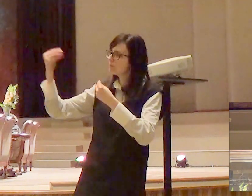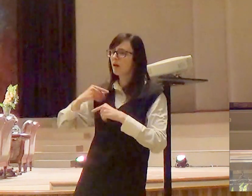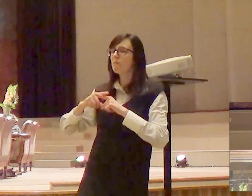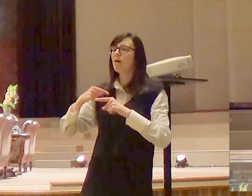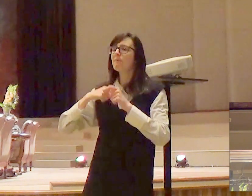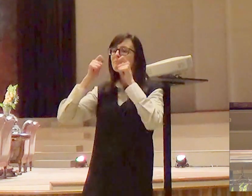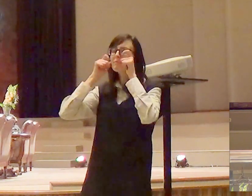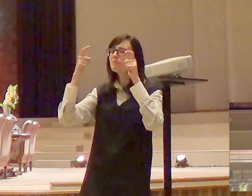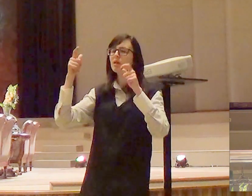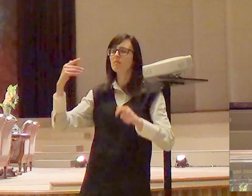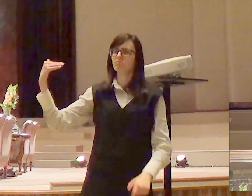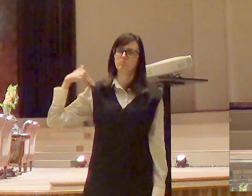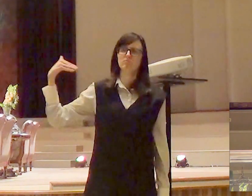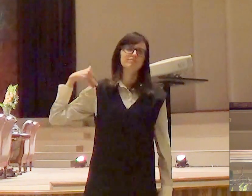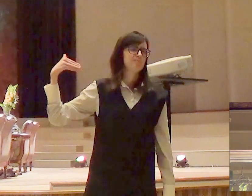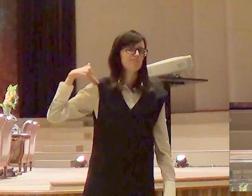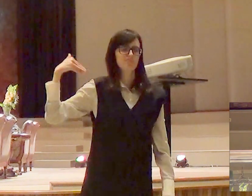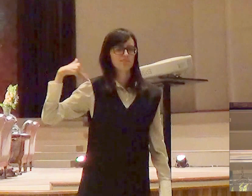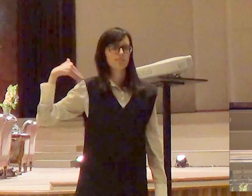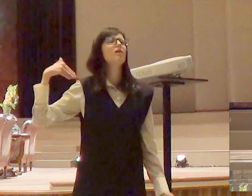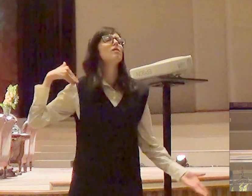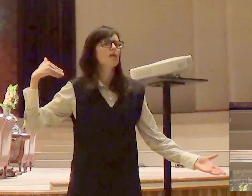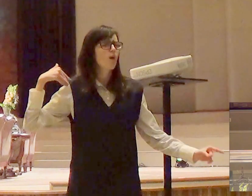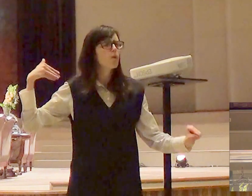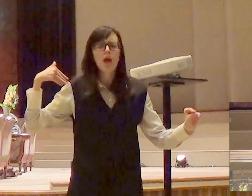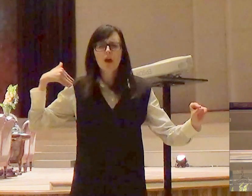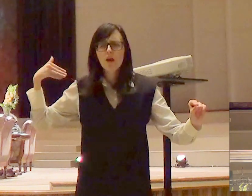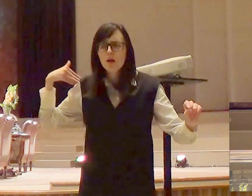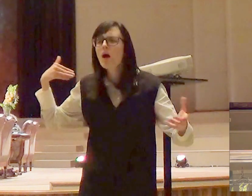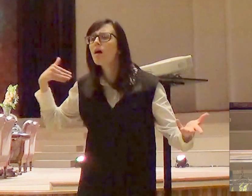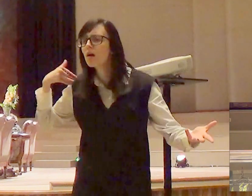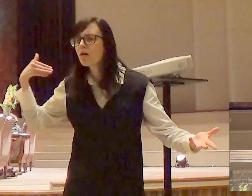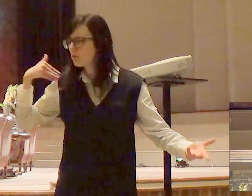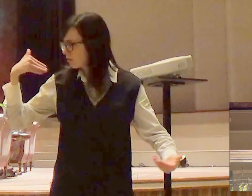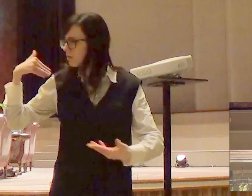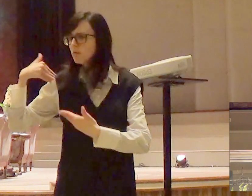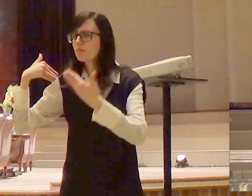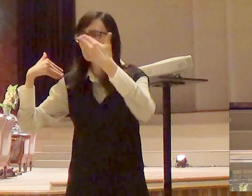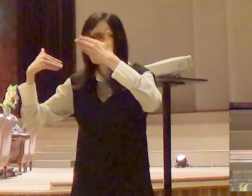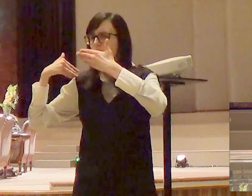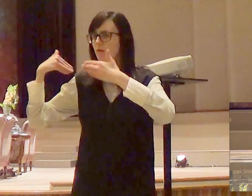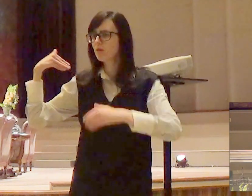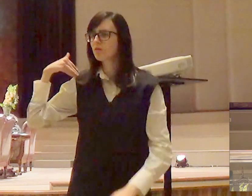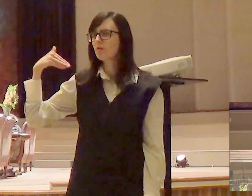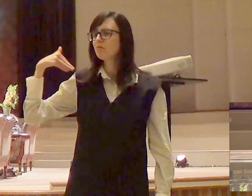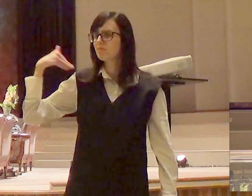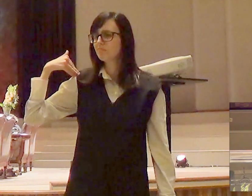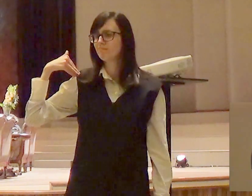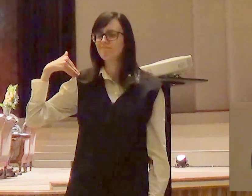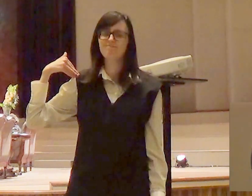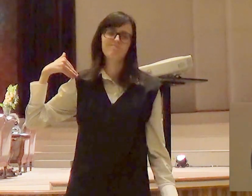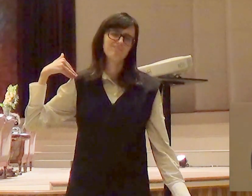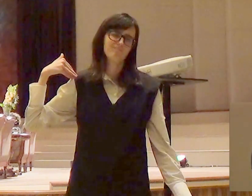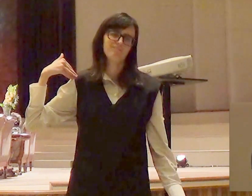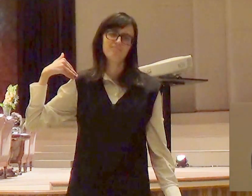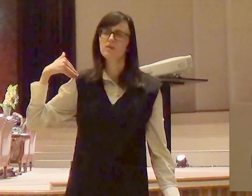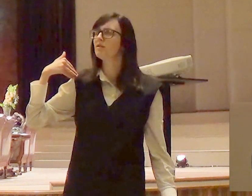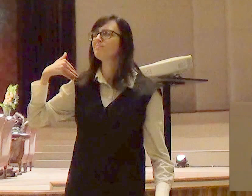o que Deus espera é que a gente se submeta debaixo da potente mão de Deus e diga tu és o senhor